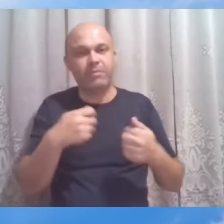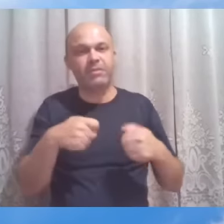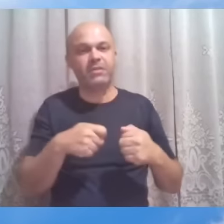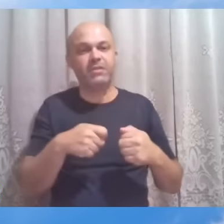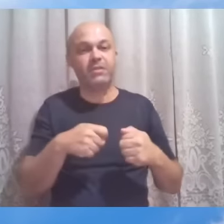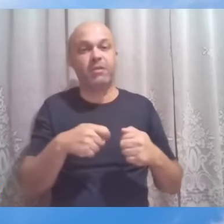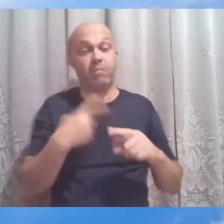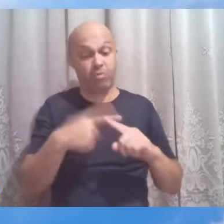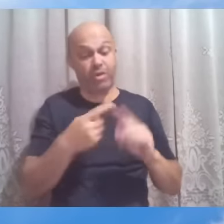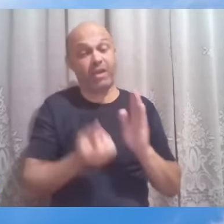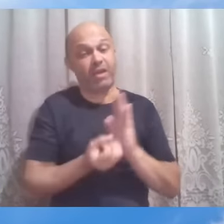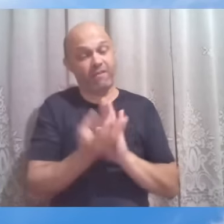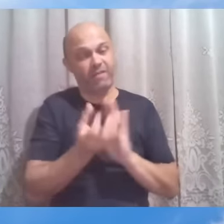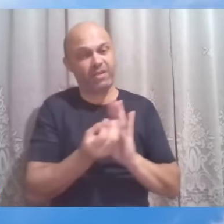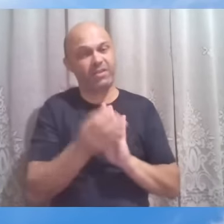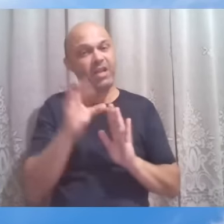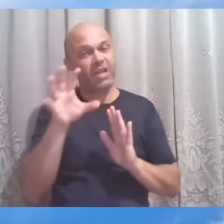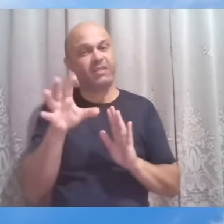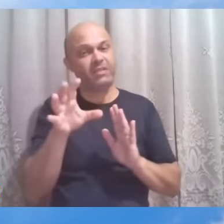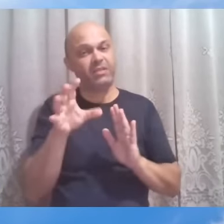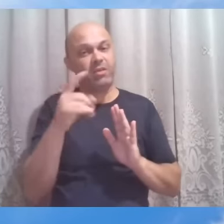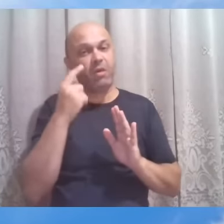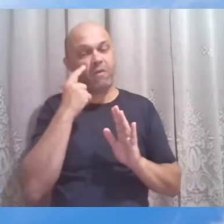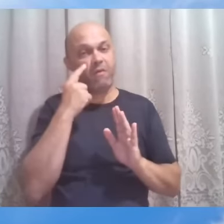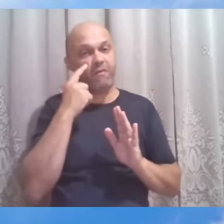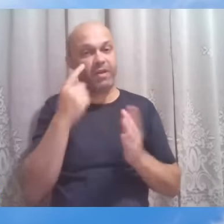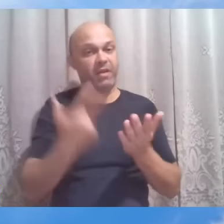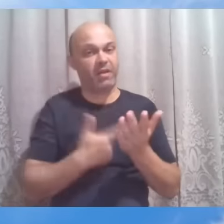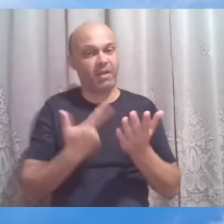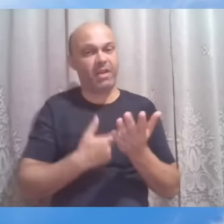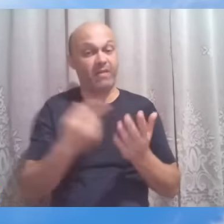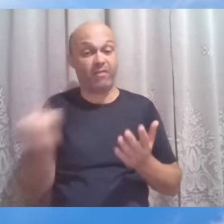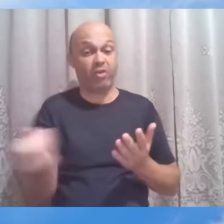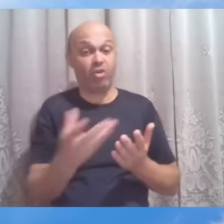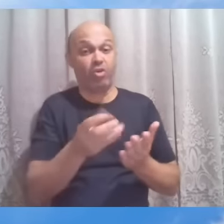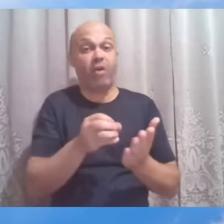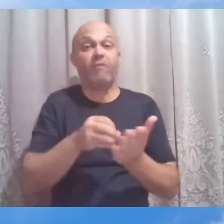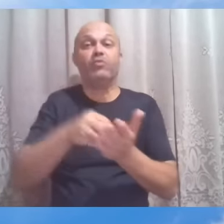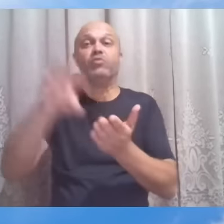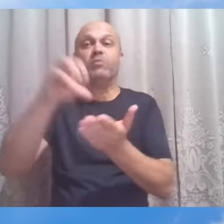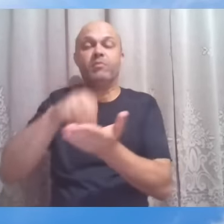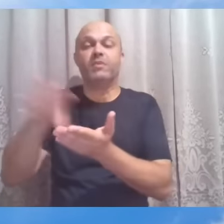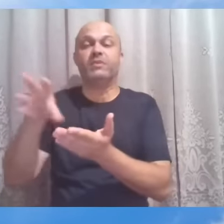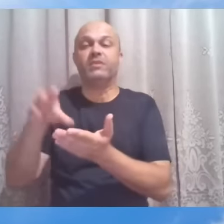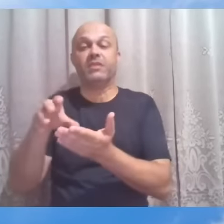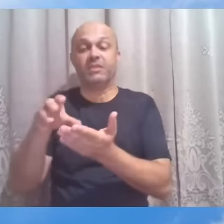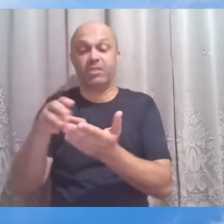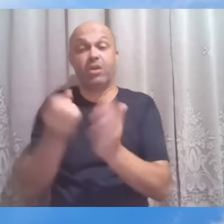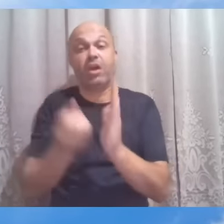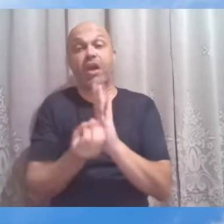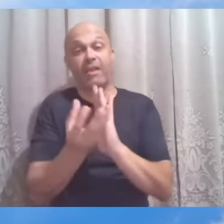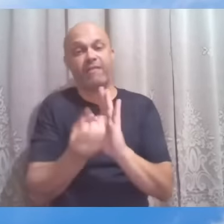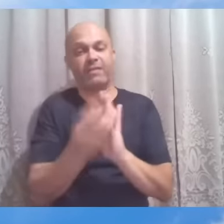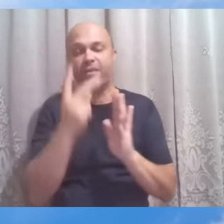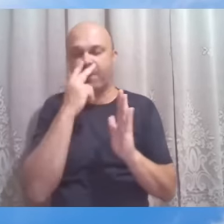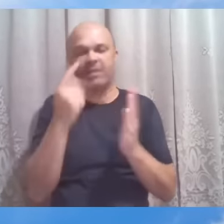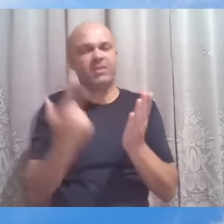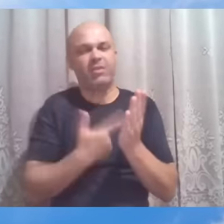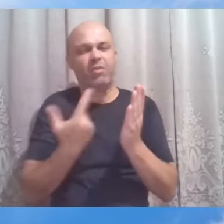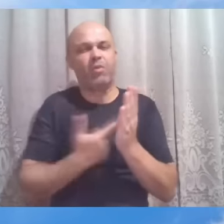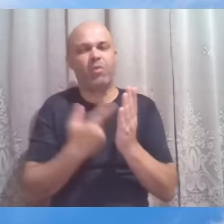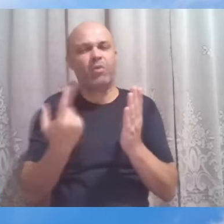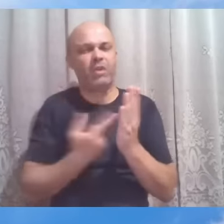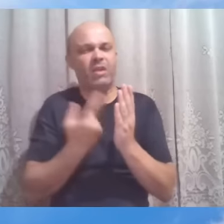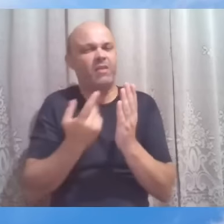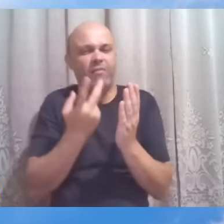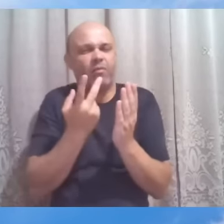vemos na obra Os Mensageiros, de André Luiz, o Evangelho é um livro sagrado e não nos oferta os seus tesouros,